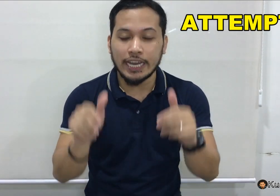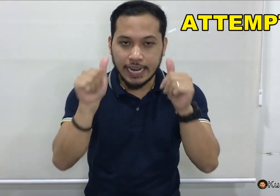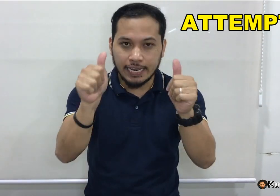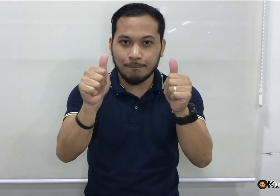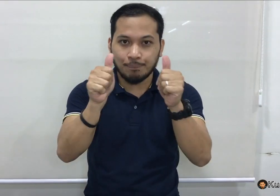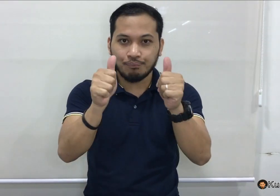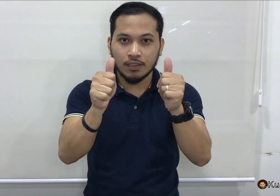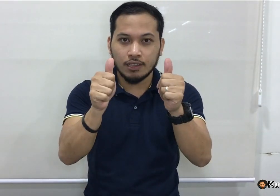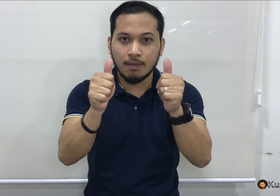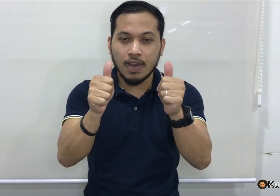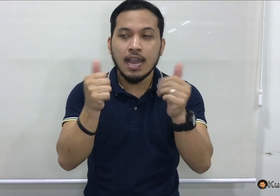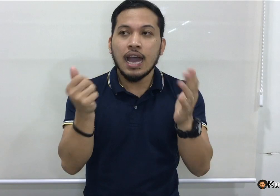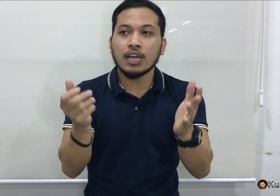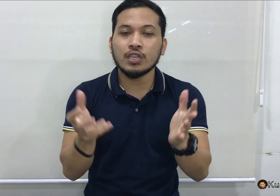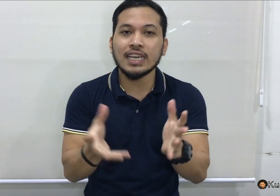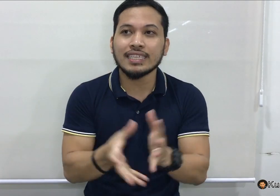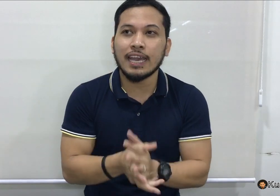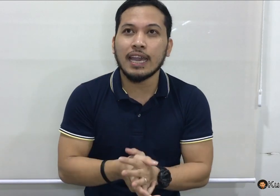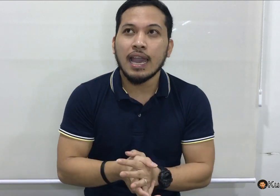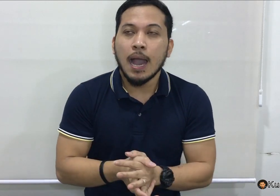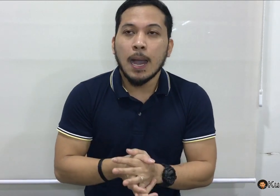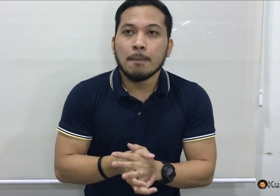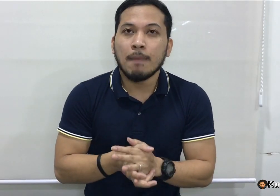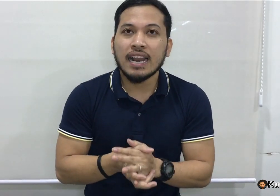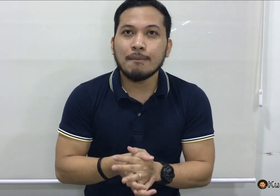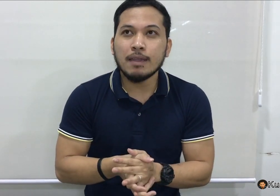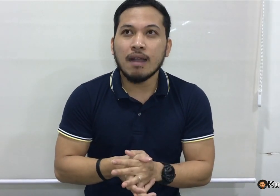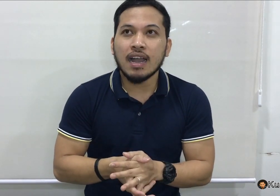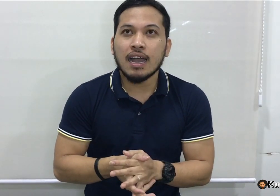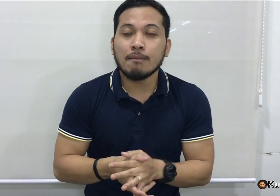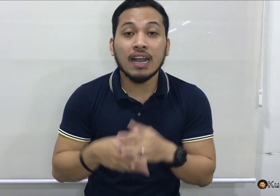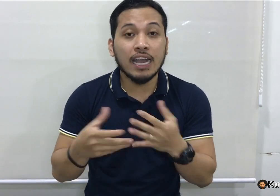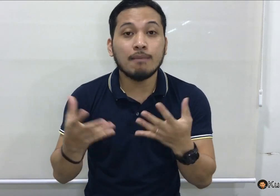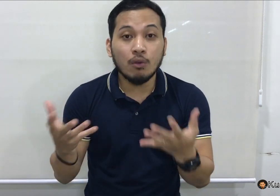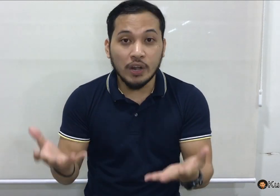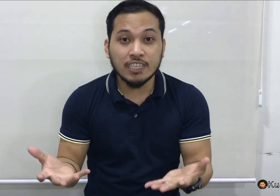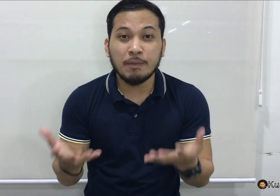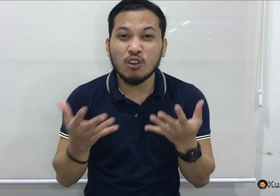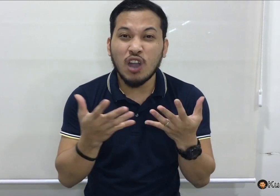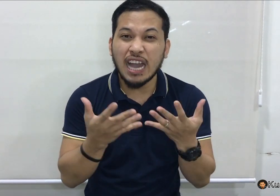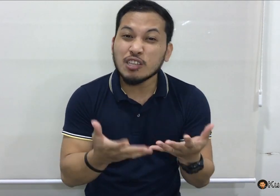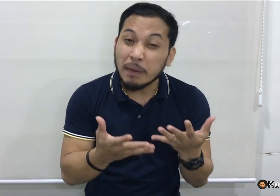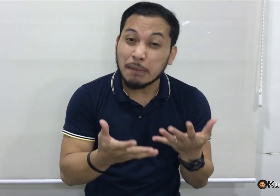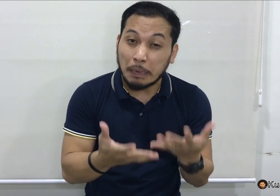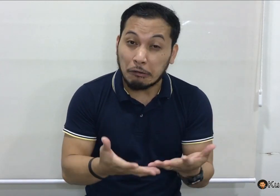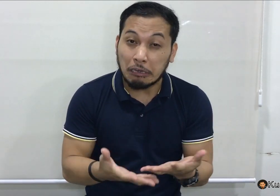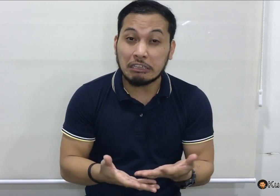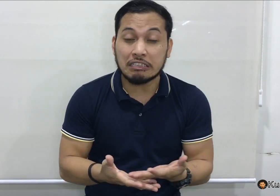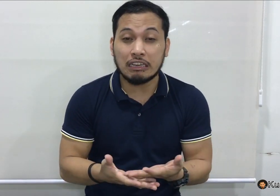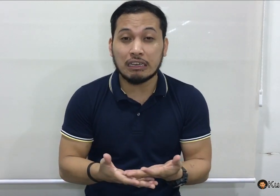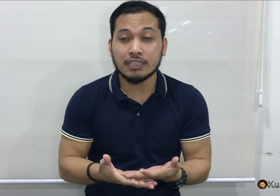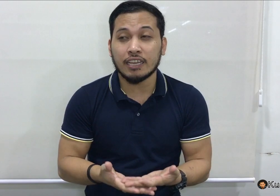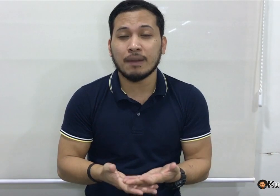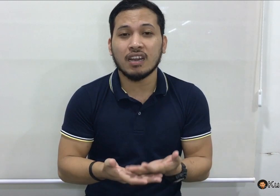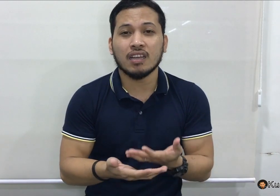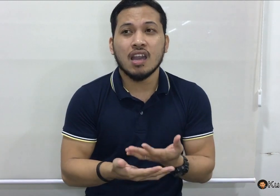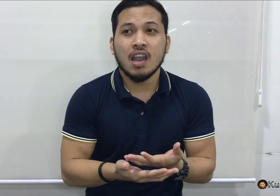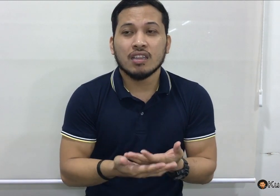A. Diba? Actually kasi, maraming mga magkakaibang words, pero halos pare-pareho lang din sila ng sign. Parang,